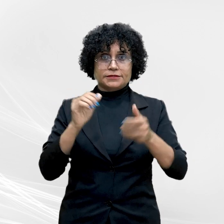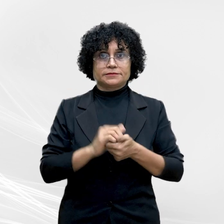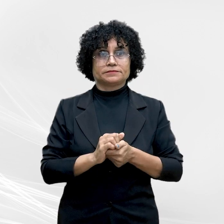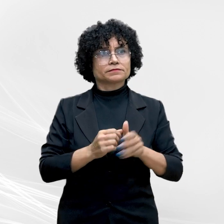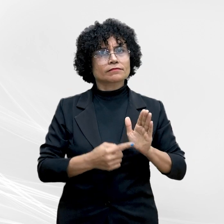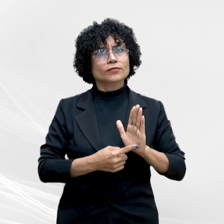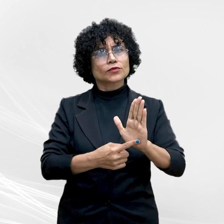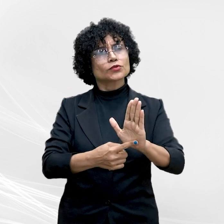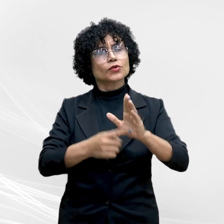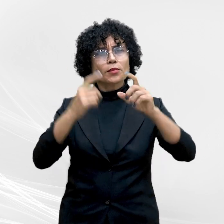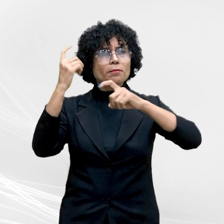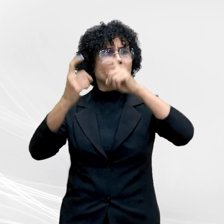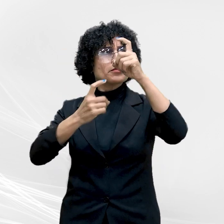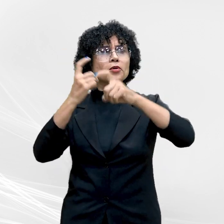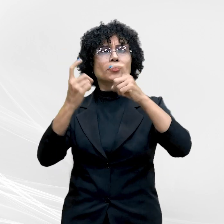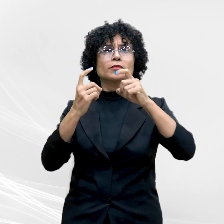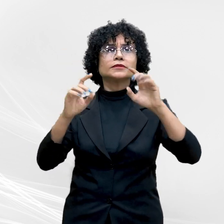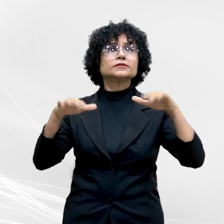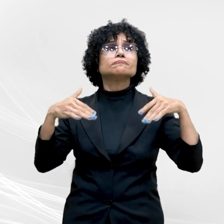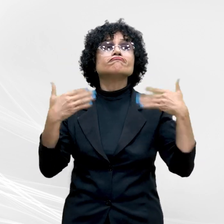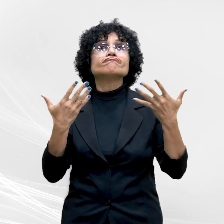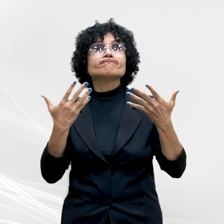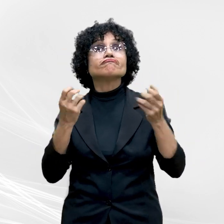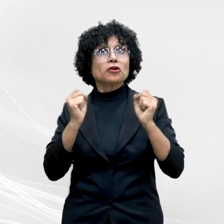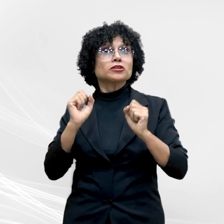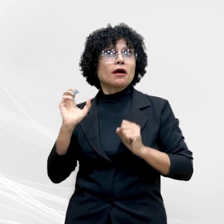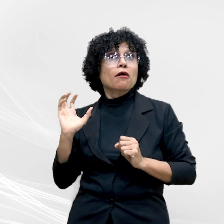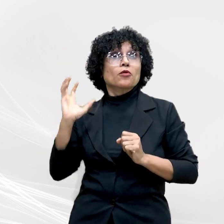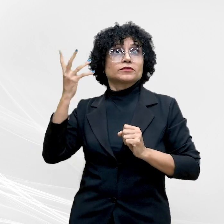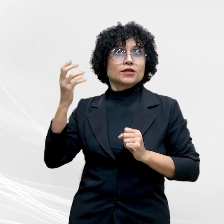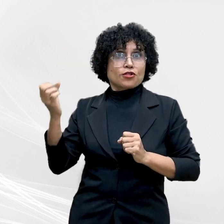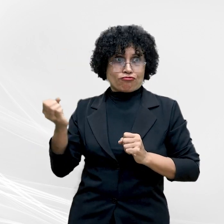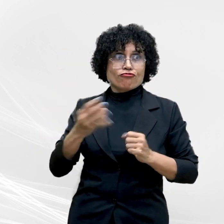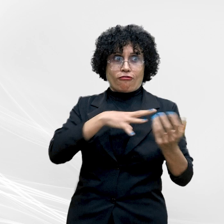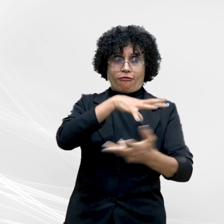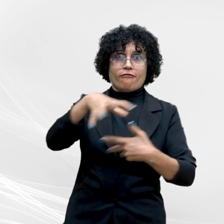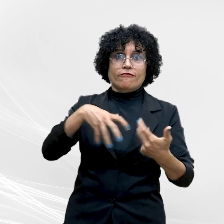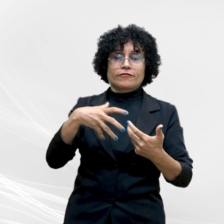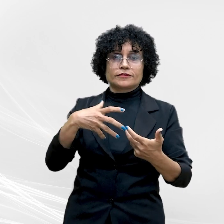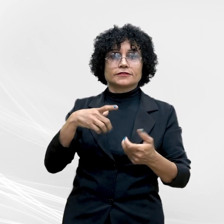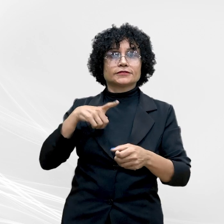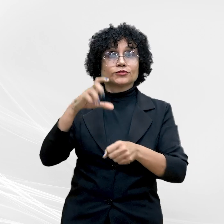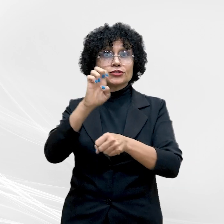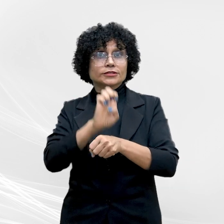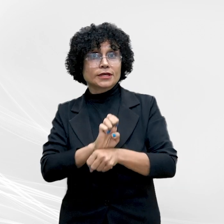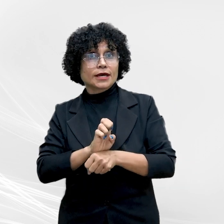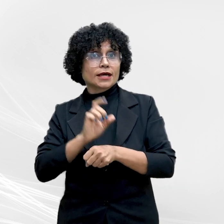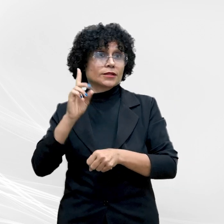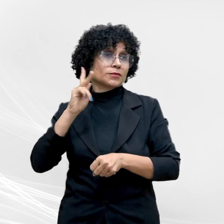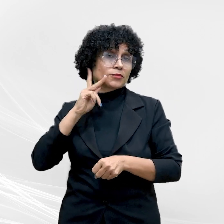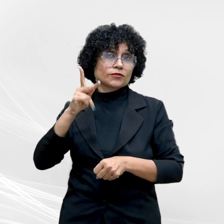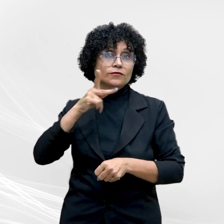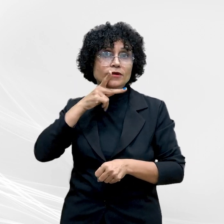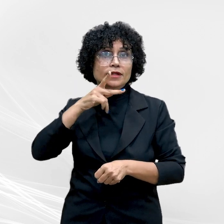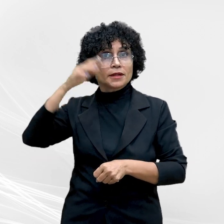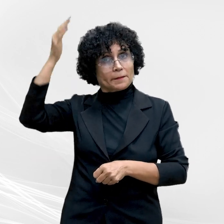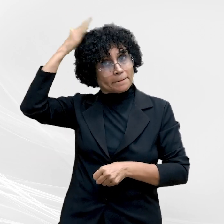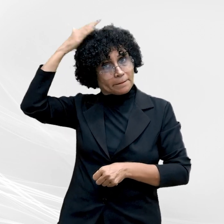preocupação quanto à ocorrência de novos eventos, como os que aconteceram nos estados de Rondônia, Paraná e São Paulo, com a